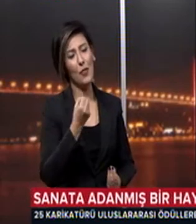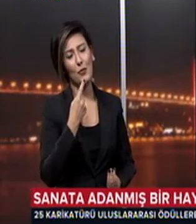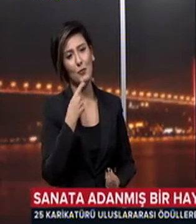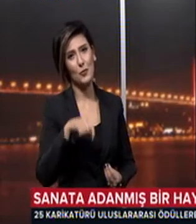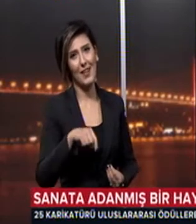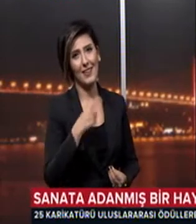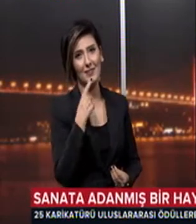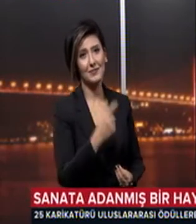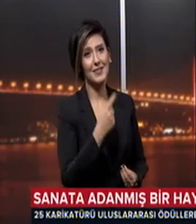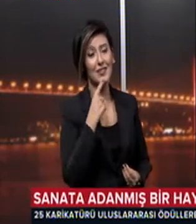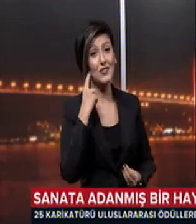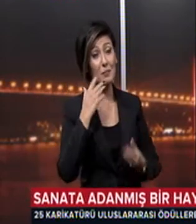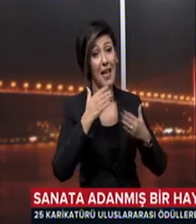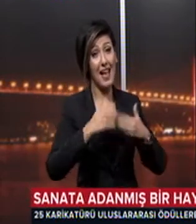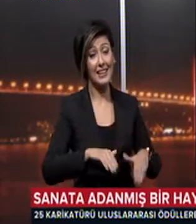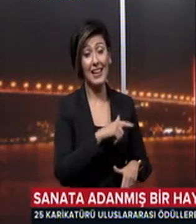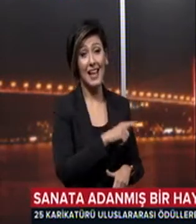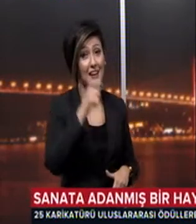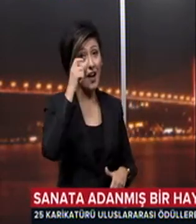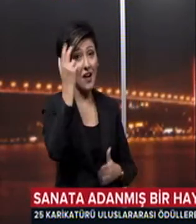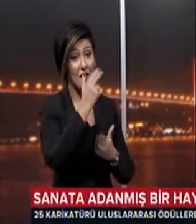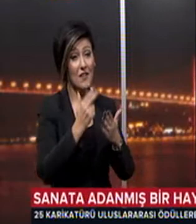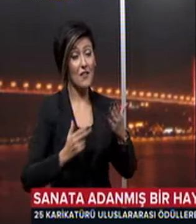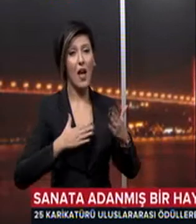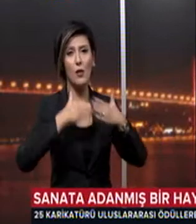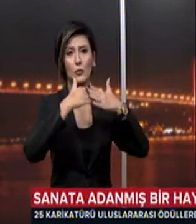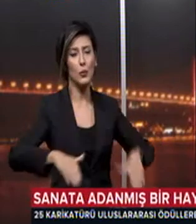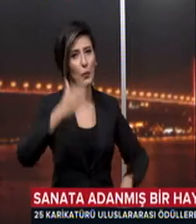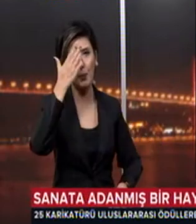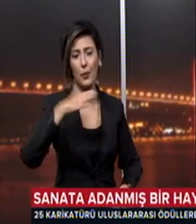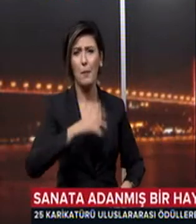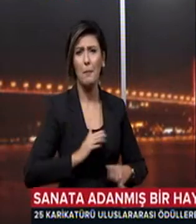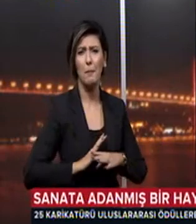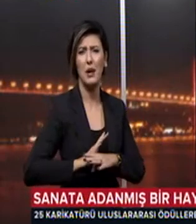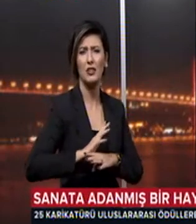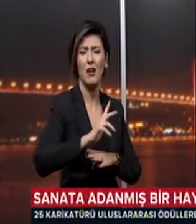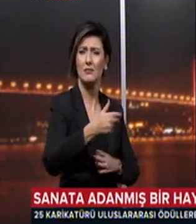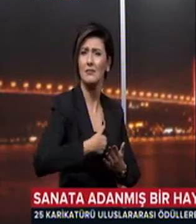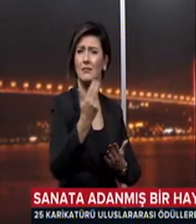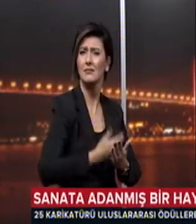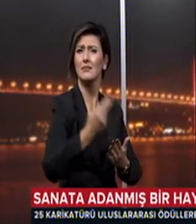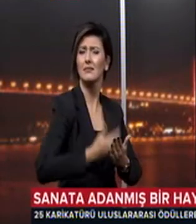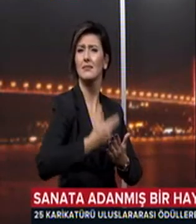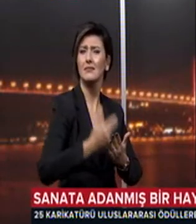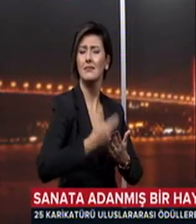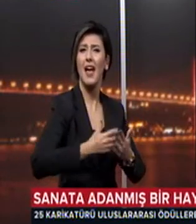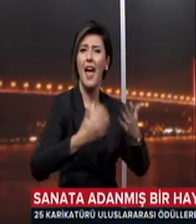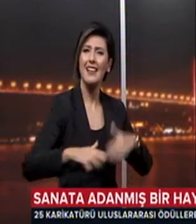burada İşitme engeli Raif Gökkuş'un önüne set çekemedi Başarılarla dolu sanat hayatının tüm engellilere yol göstermesini